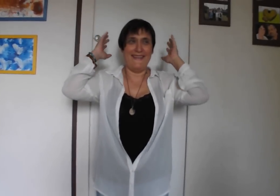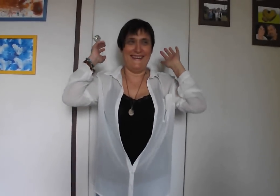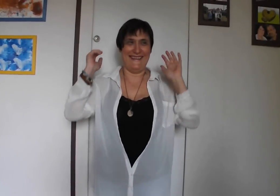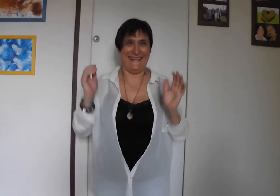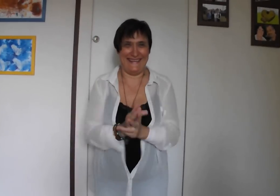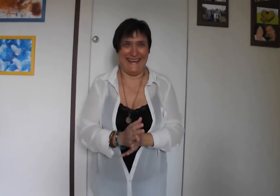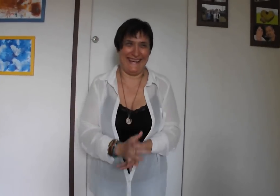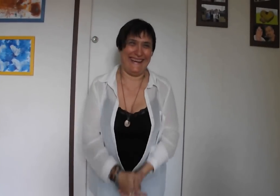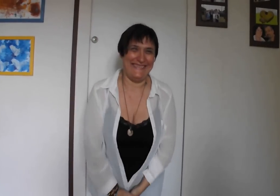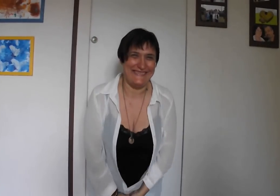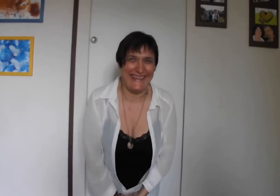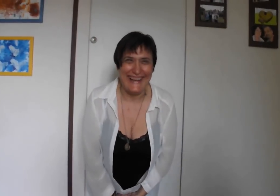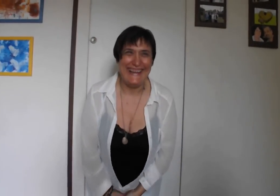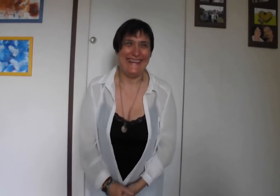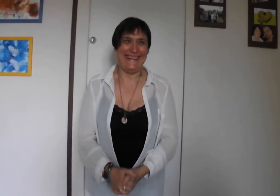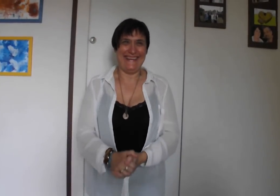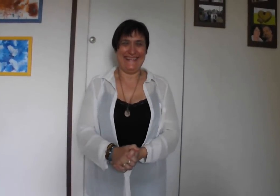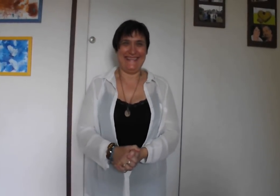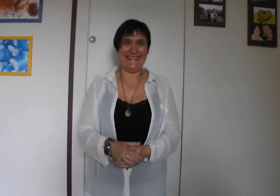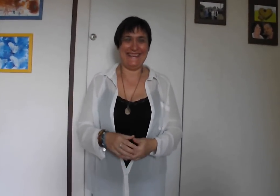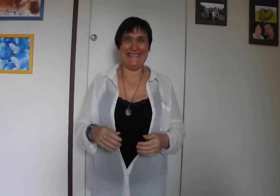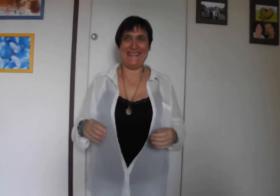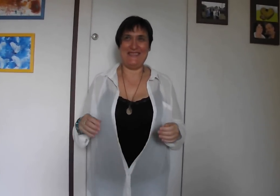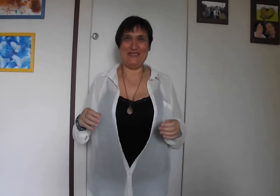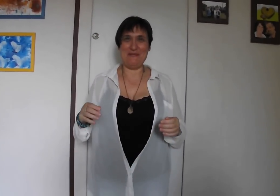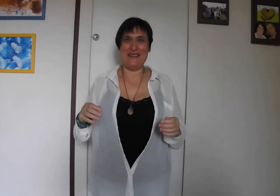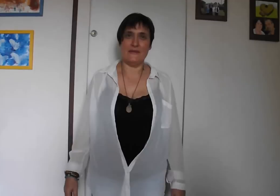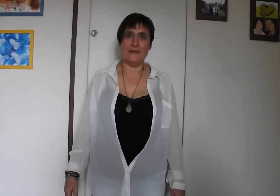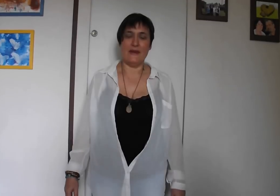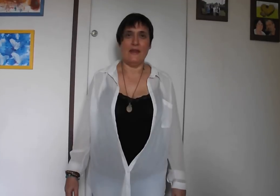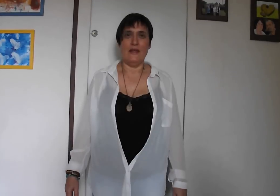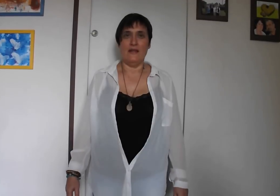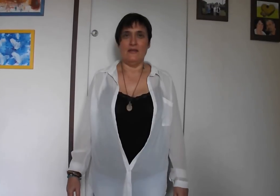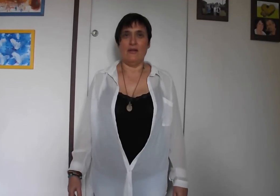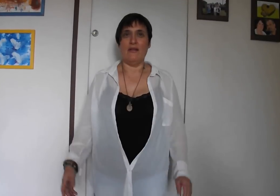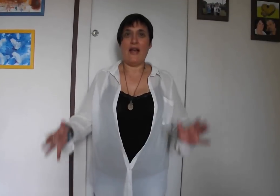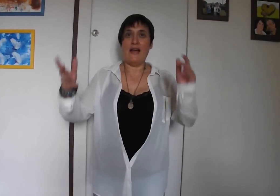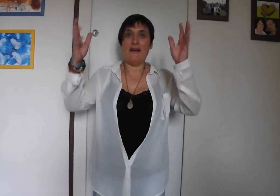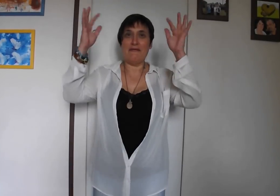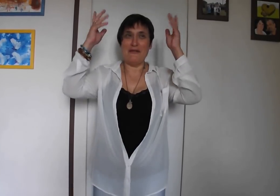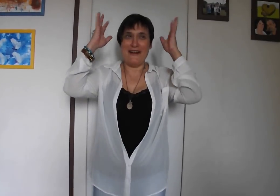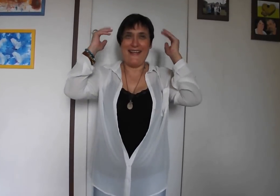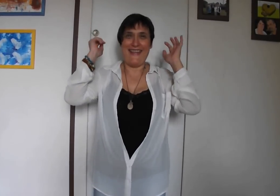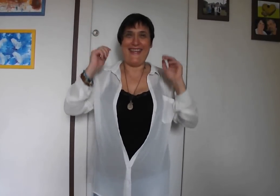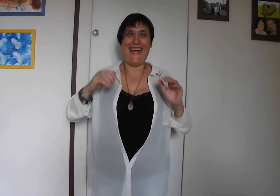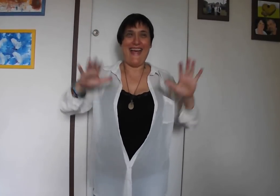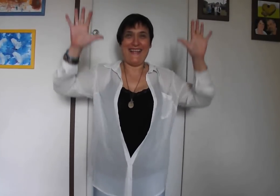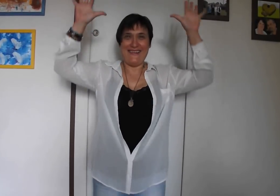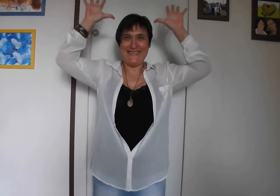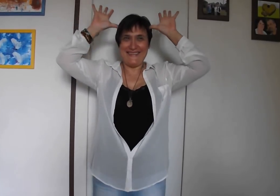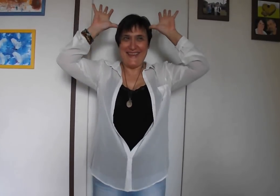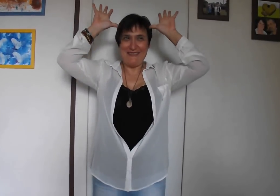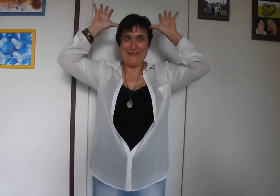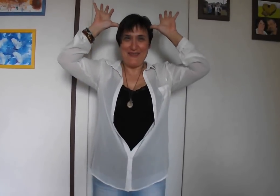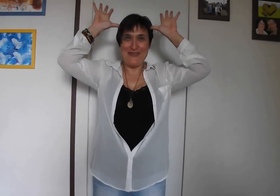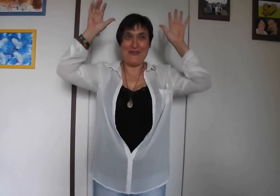un grand serpheur